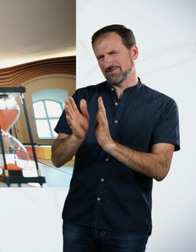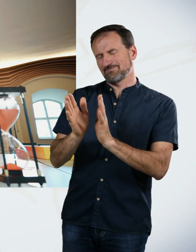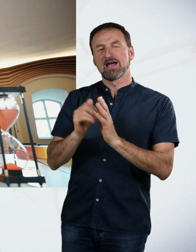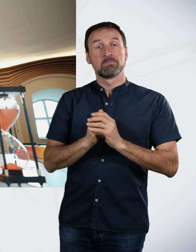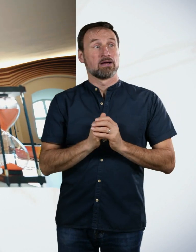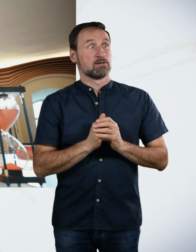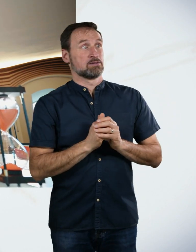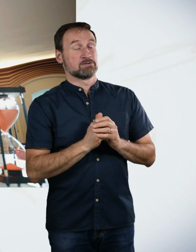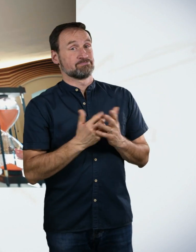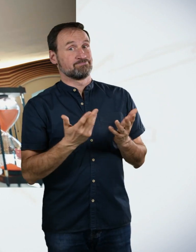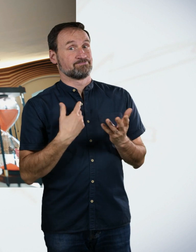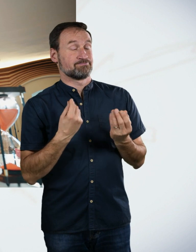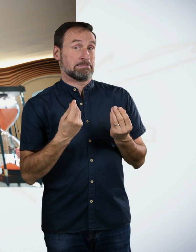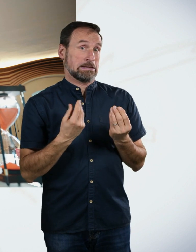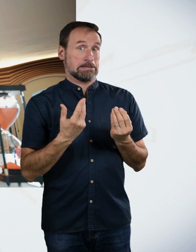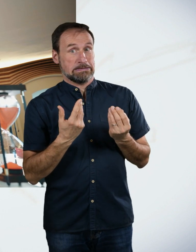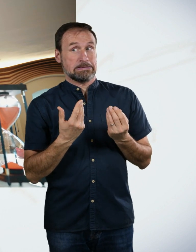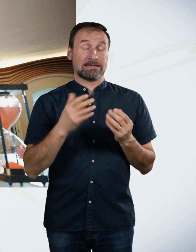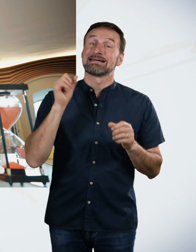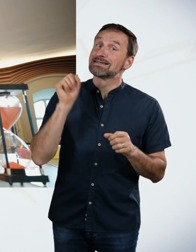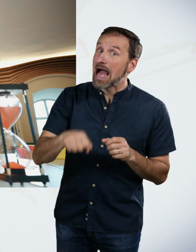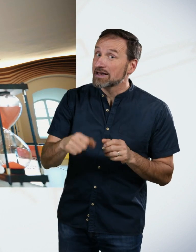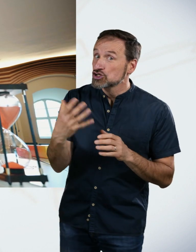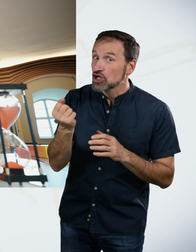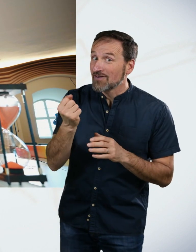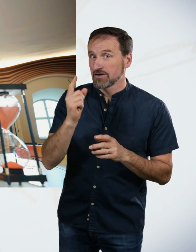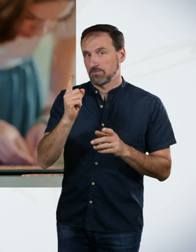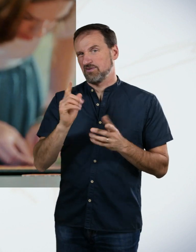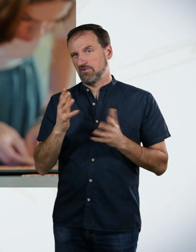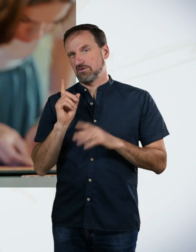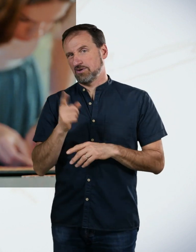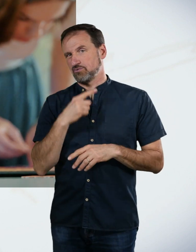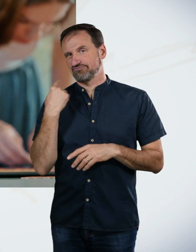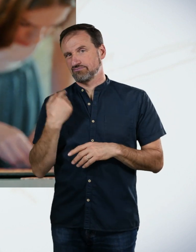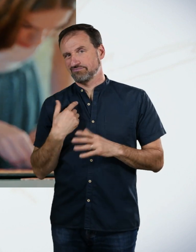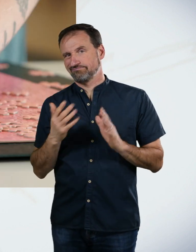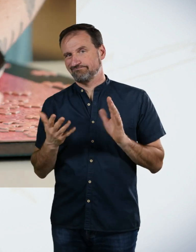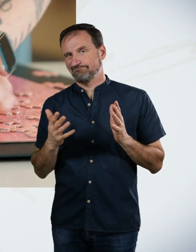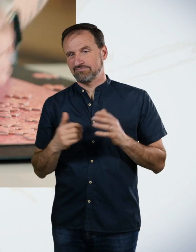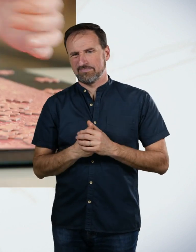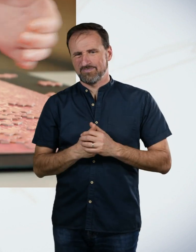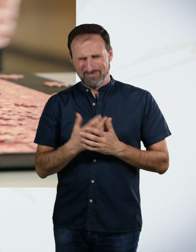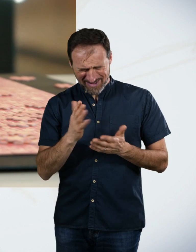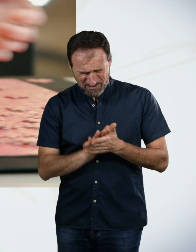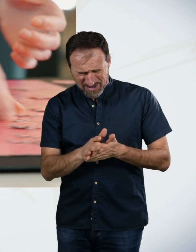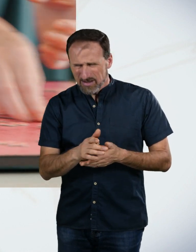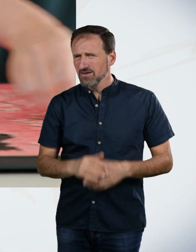gemerkt, okay, man könnte es schaffen, aber das kann auch ein Ding der Unmöglichkeit sein. Hast du schon irgendwas? Nein. Es passt doch einfach nichts davon.